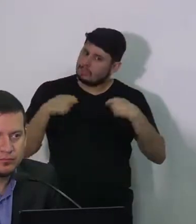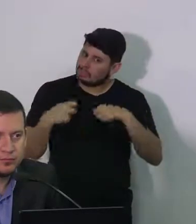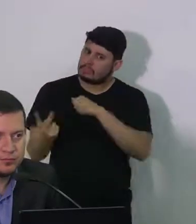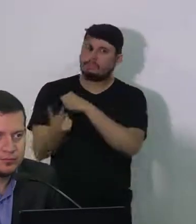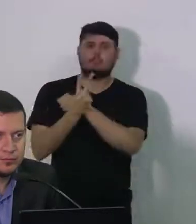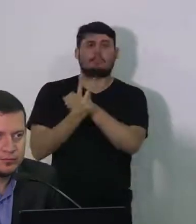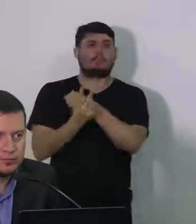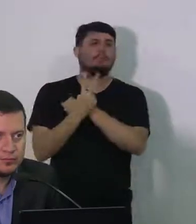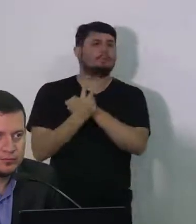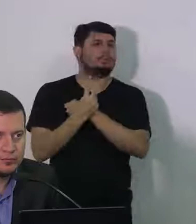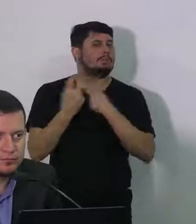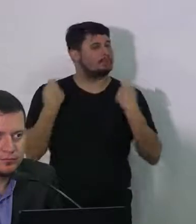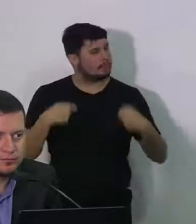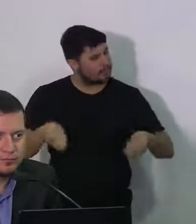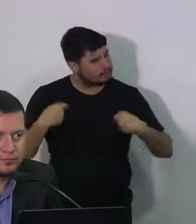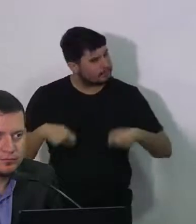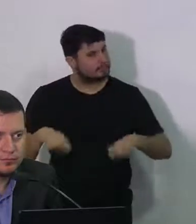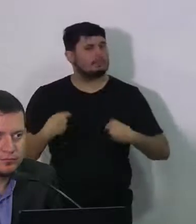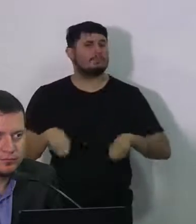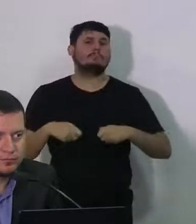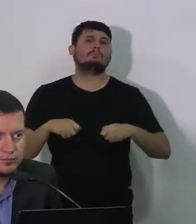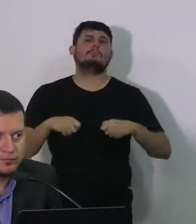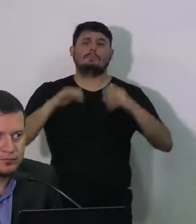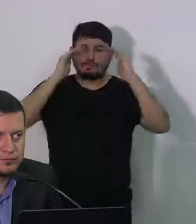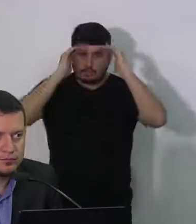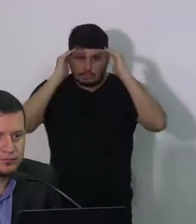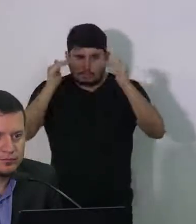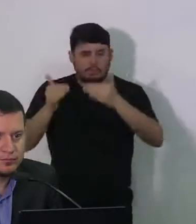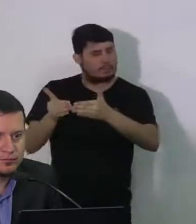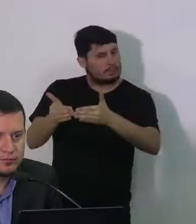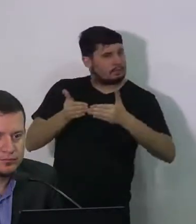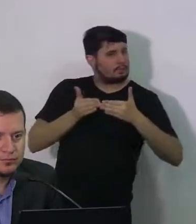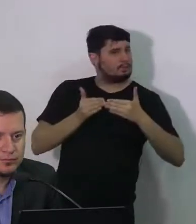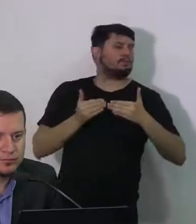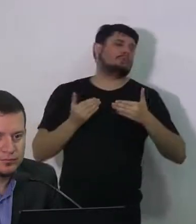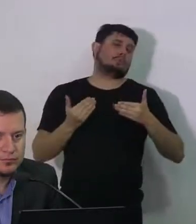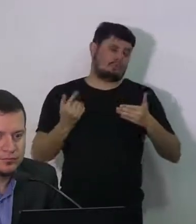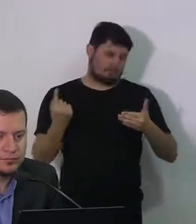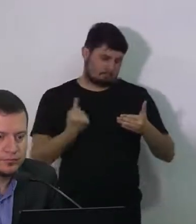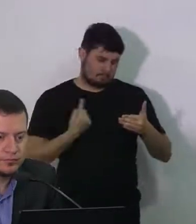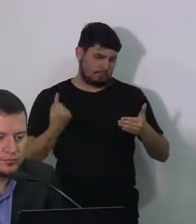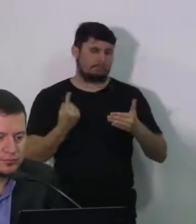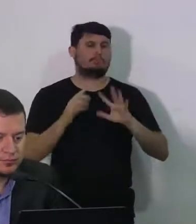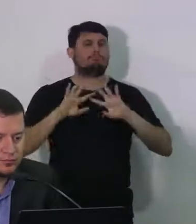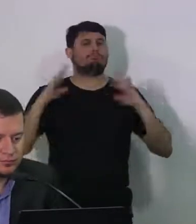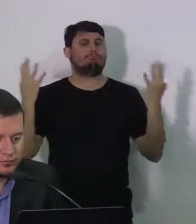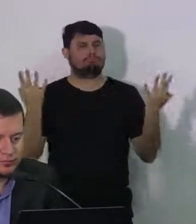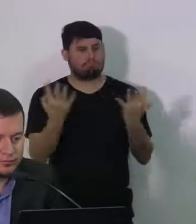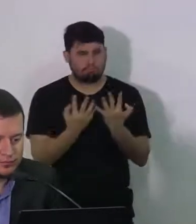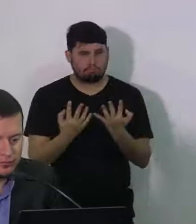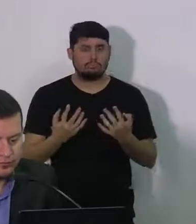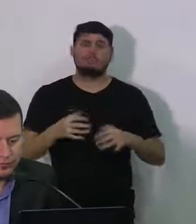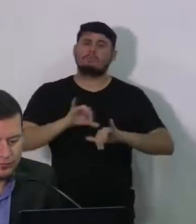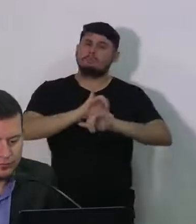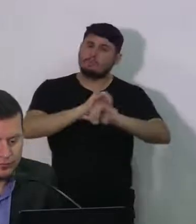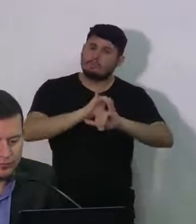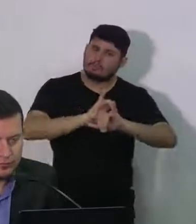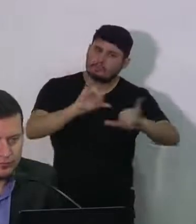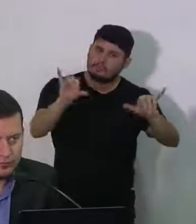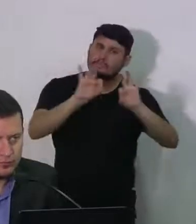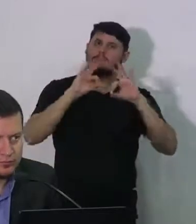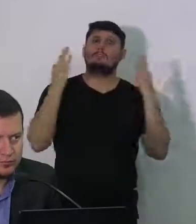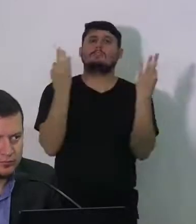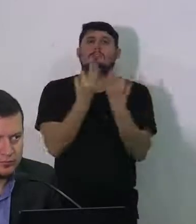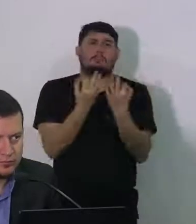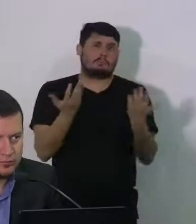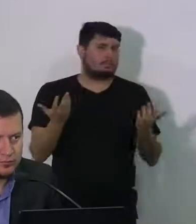também possa fazer o isolamento e ficar resguardado na sua casa diga a seus familiares que eventualmente vão no